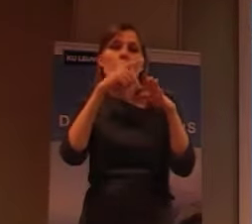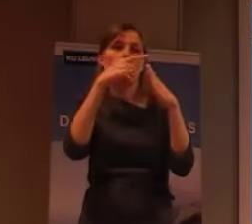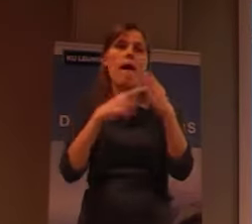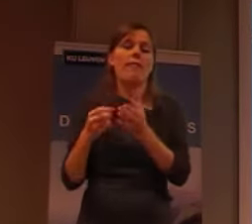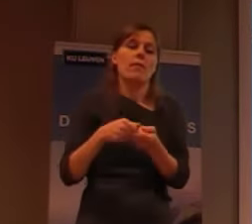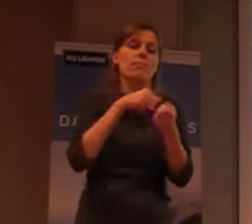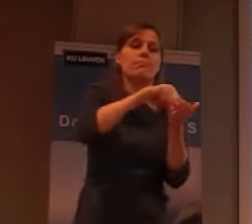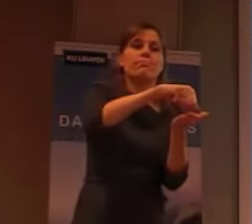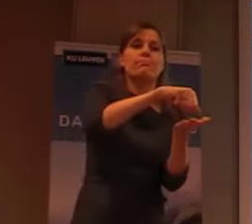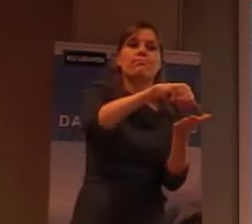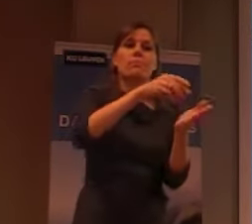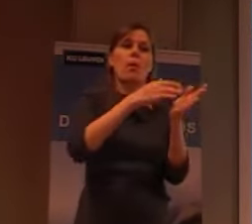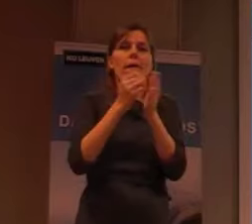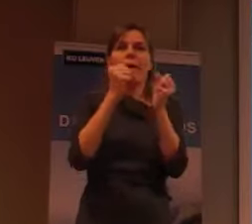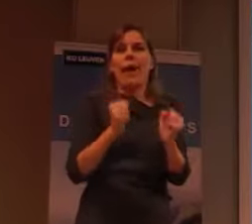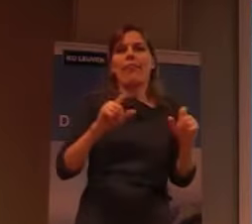ze eigenlijk hun hoog leven.